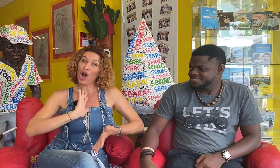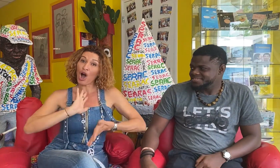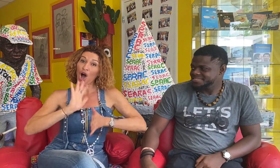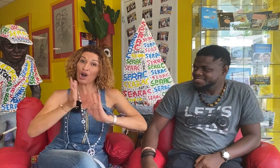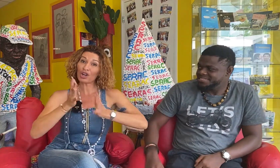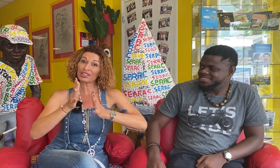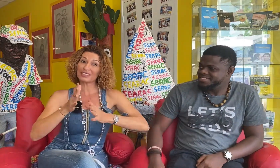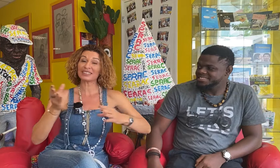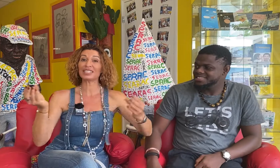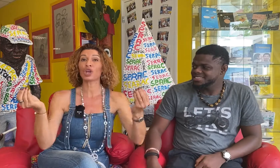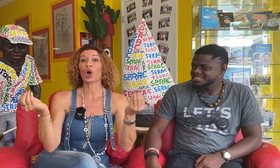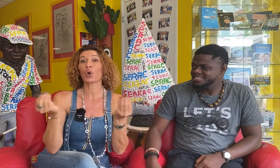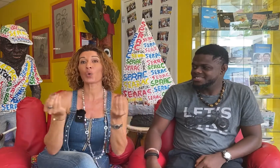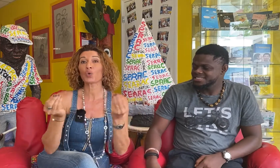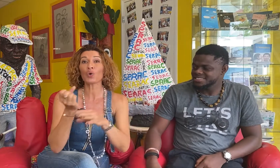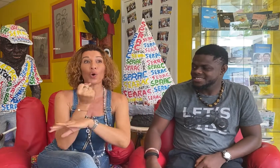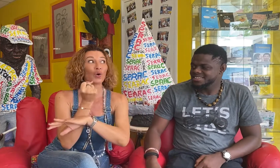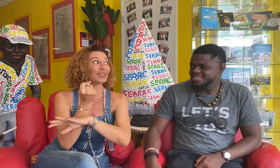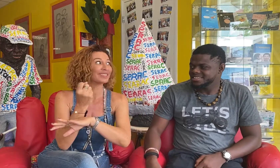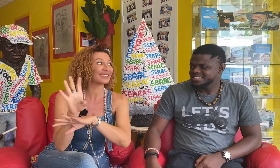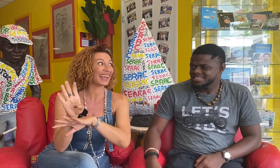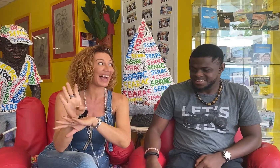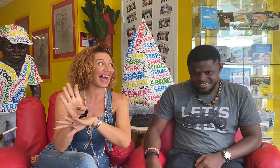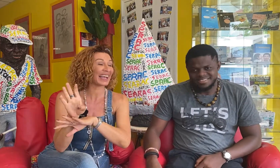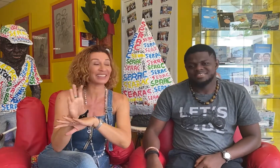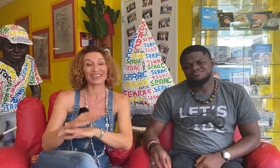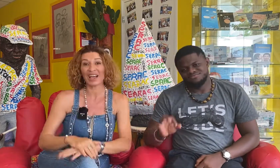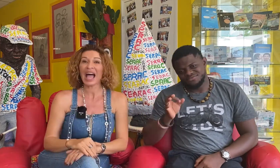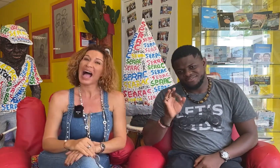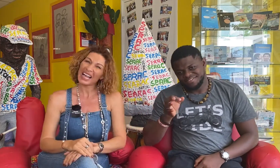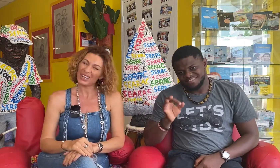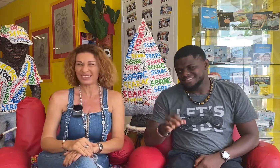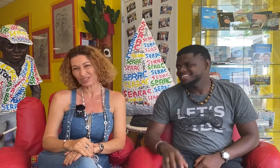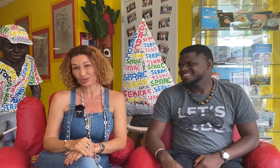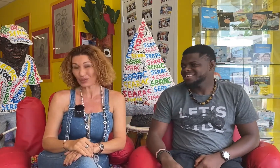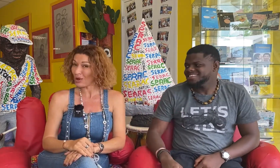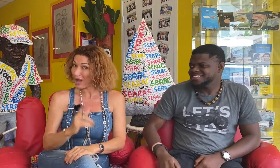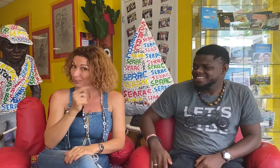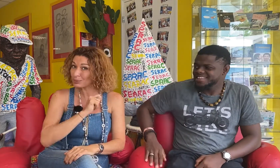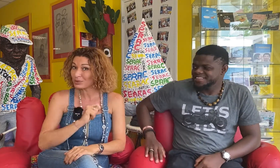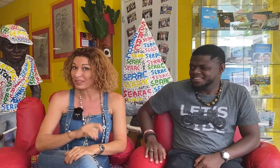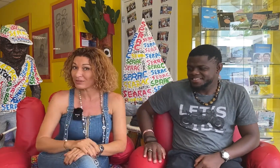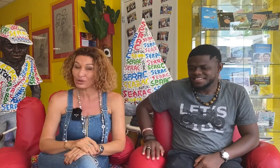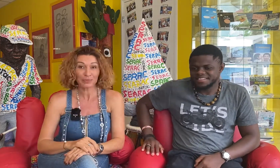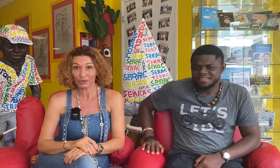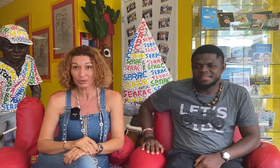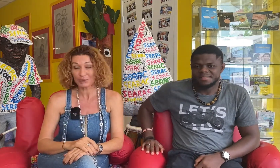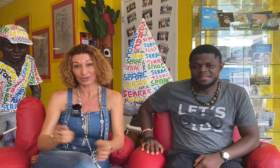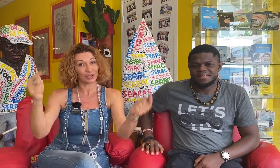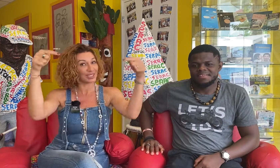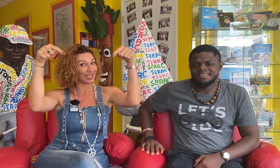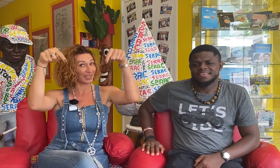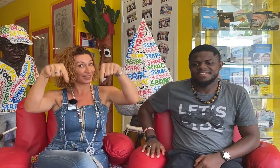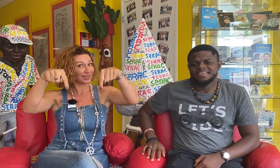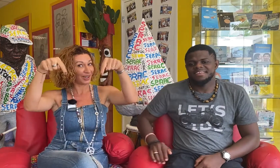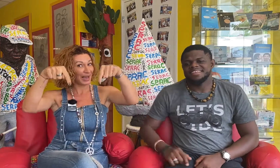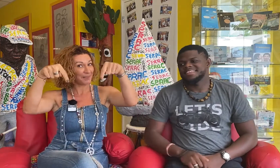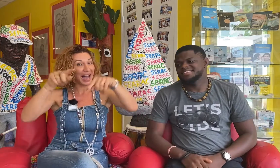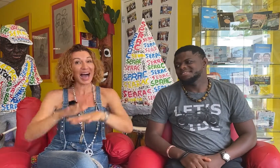en langue des signes ou au CERAC. Alors, si tu veux un peu plus d'infos, n'oublie pas de cliquer dans la barre.